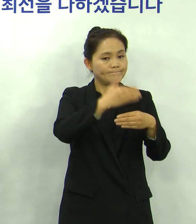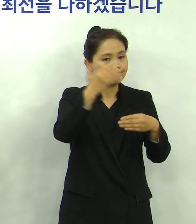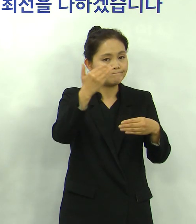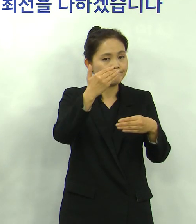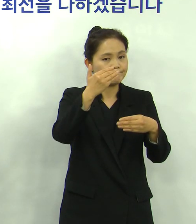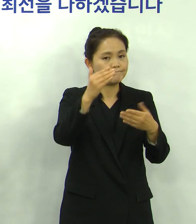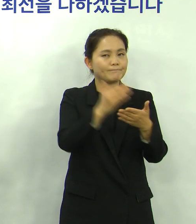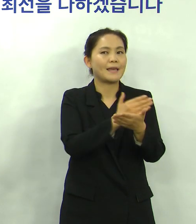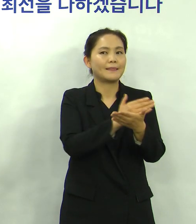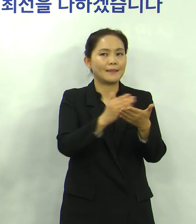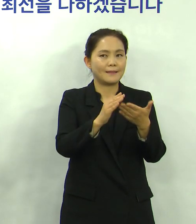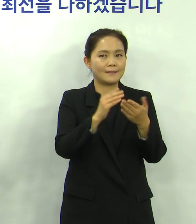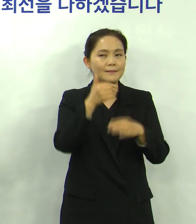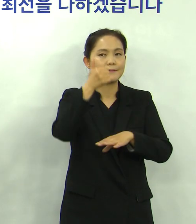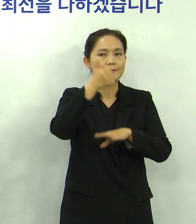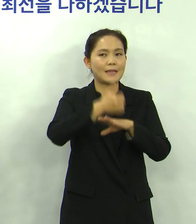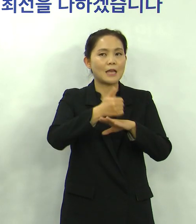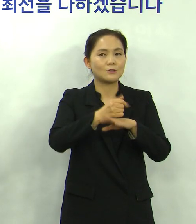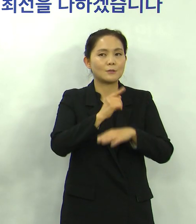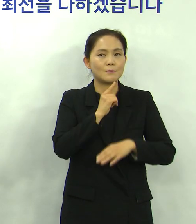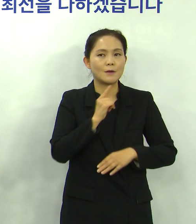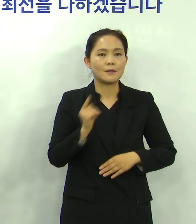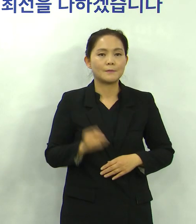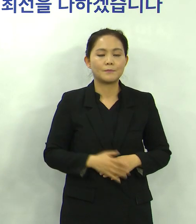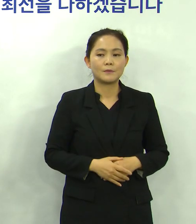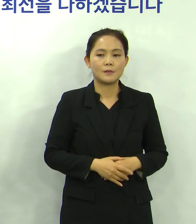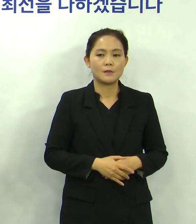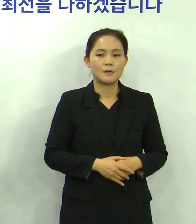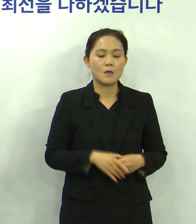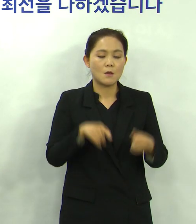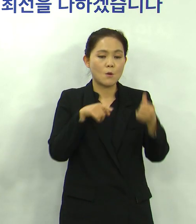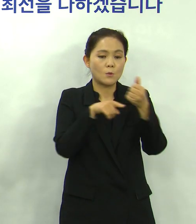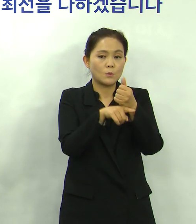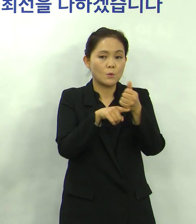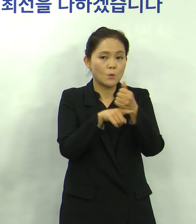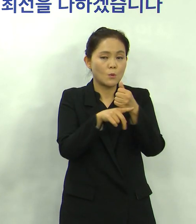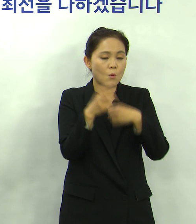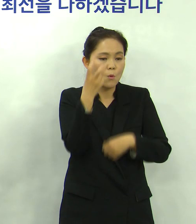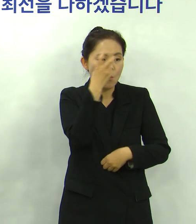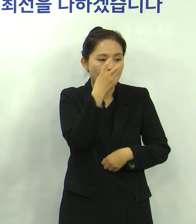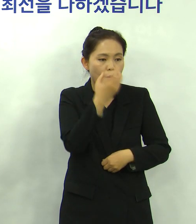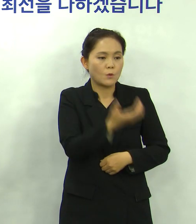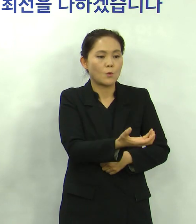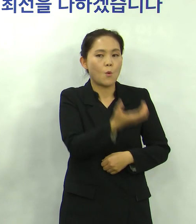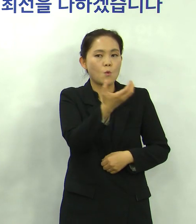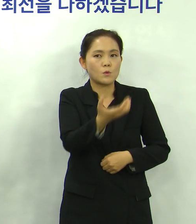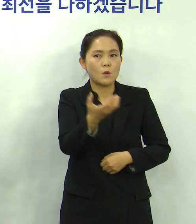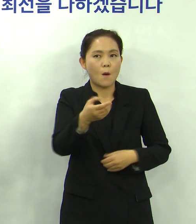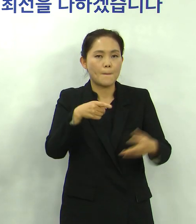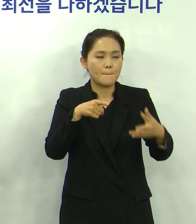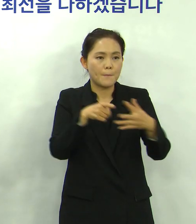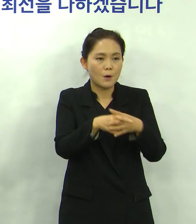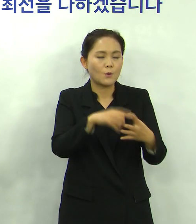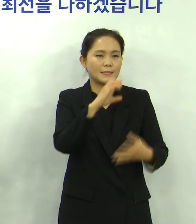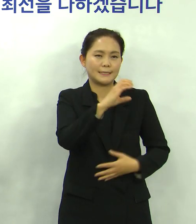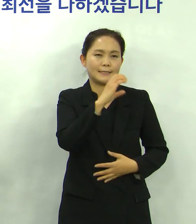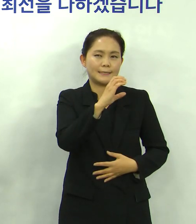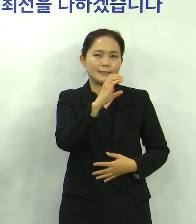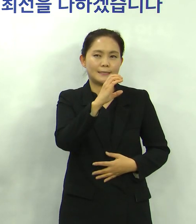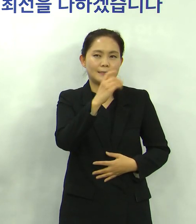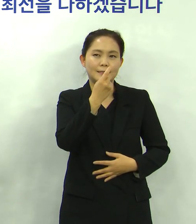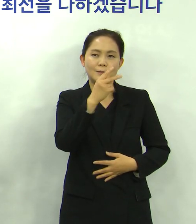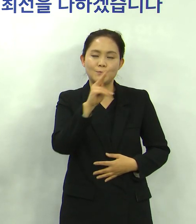판단이 됩니다 현재 역학조사관들은 동선 파악 및 CCTV 분석을 하고 있고